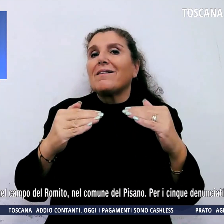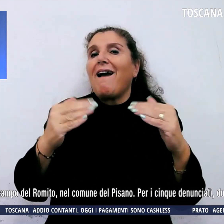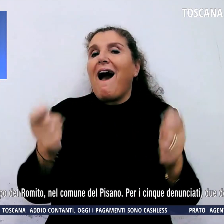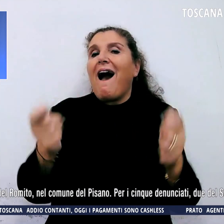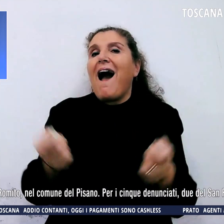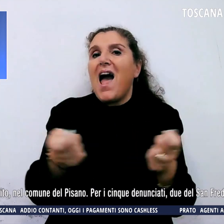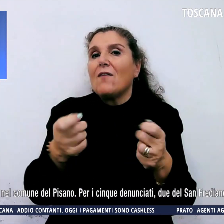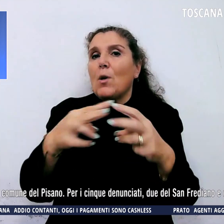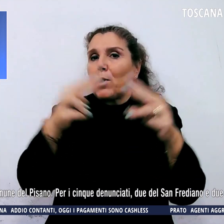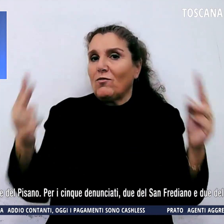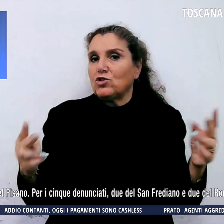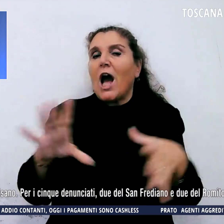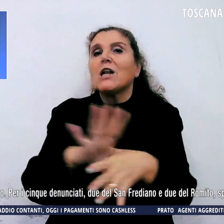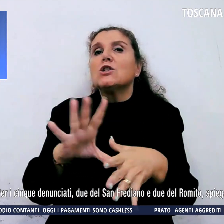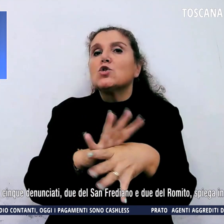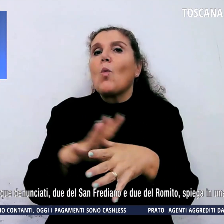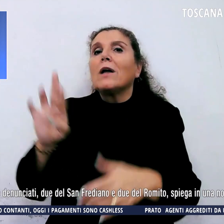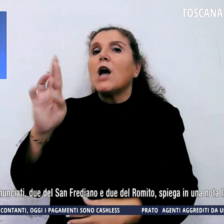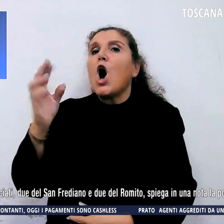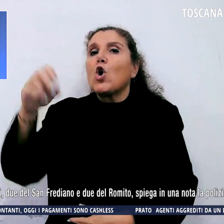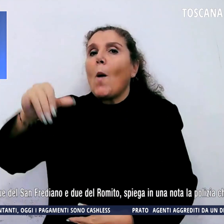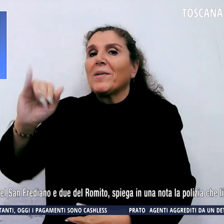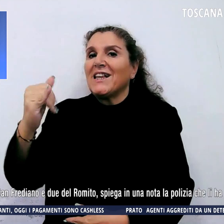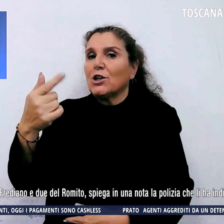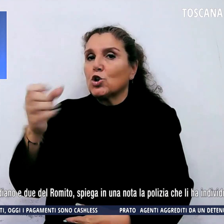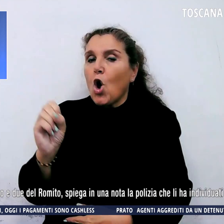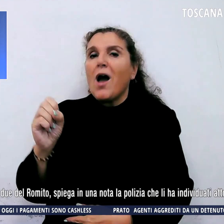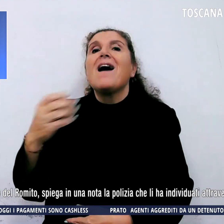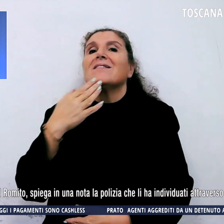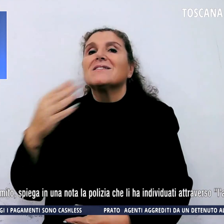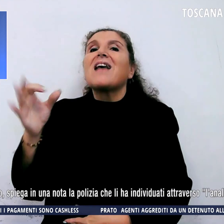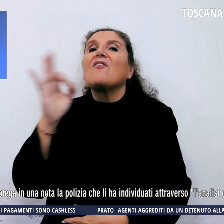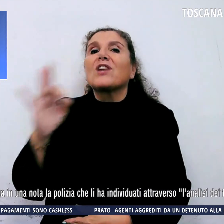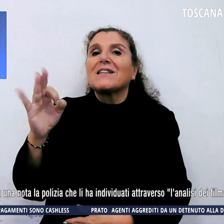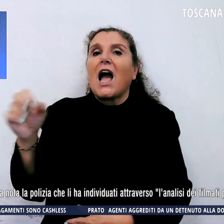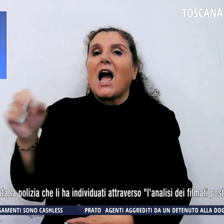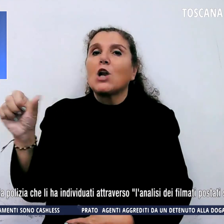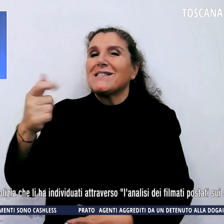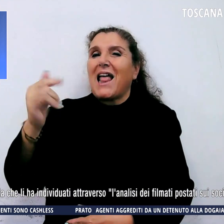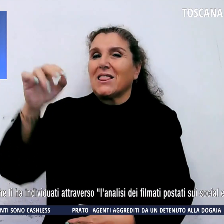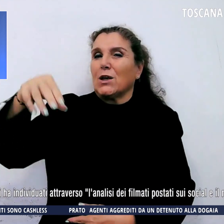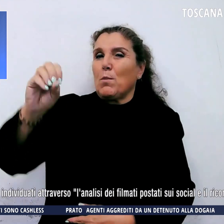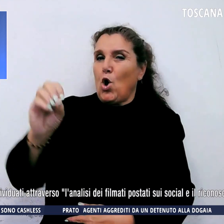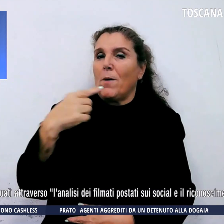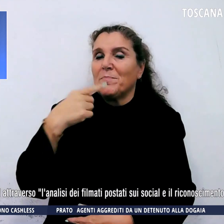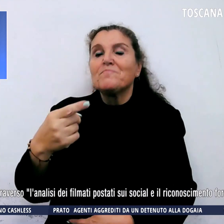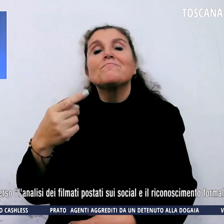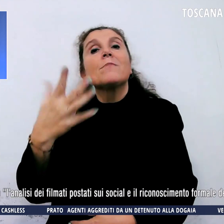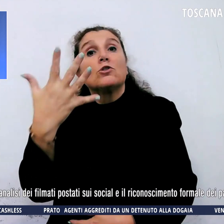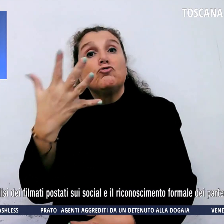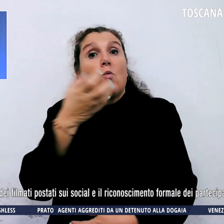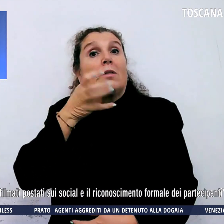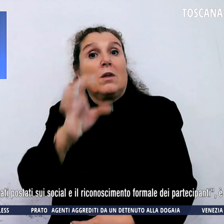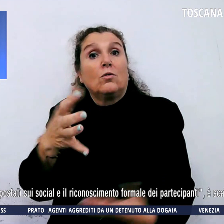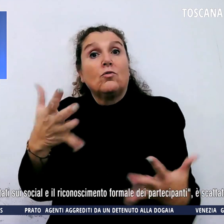squadre del Romito e San Frediamo a settimo nel campo del Romito. Per i cinque denunciati, due del